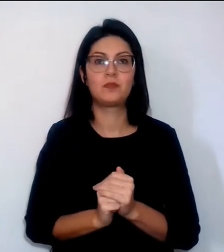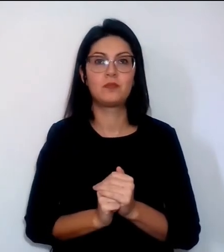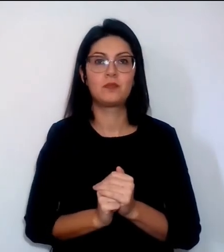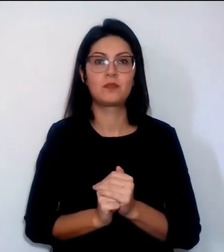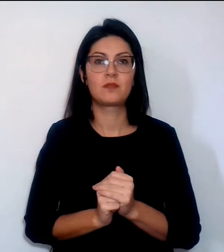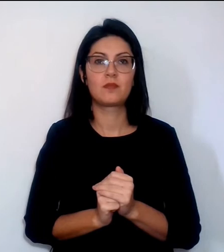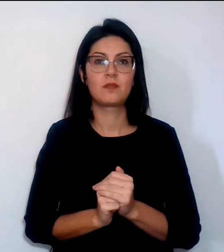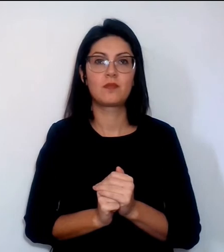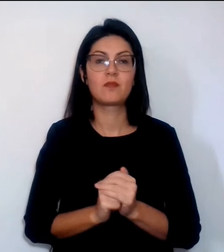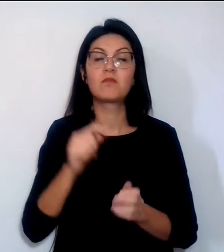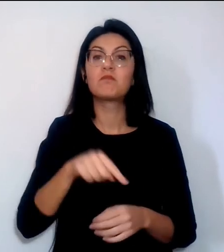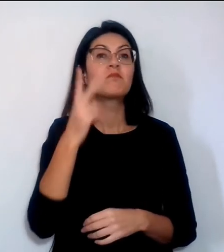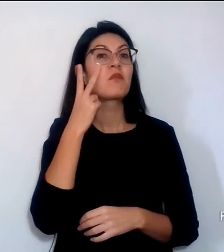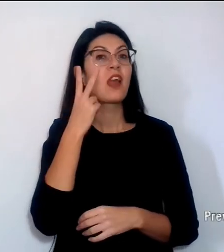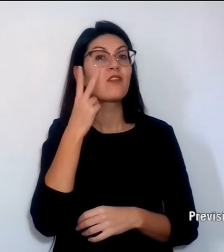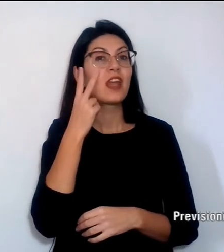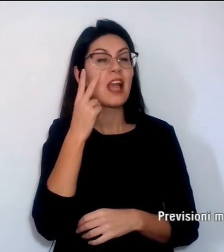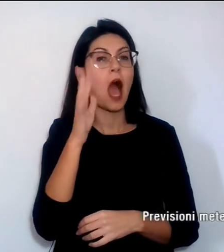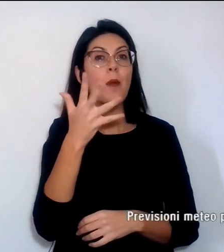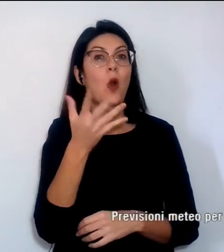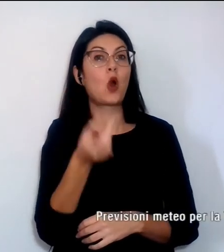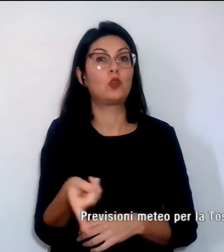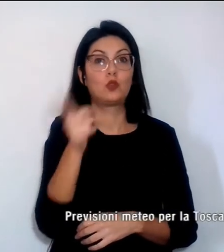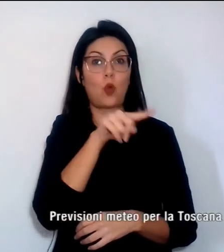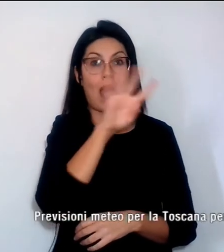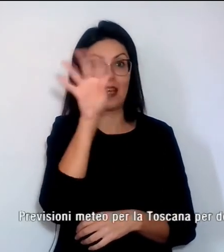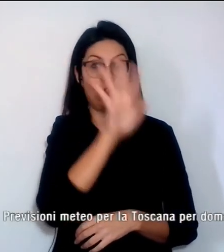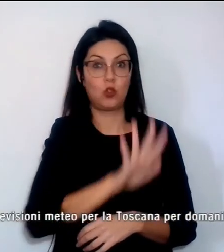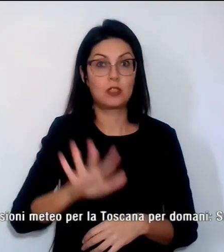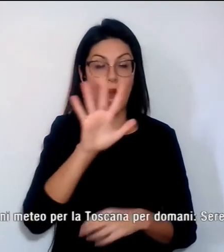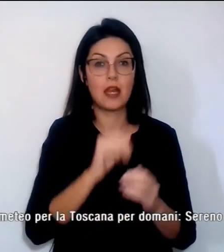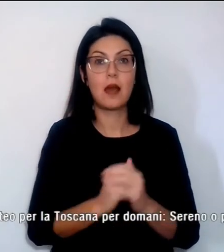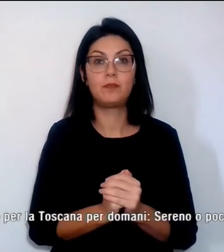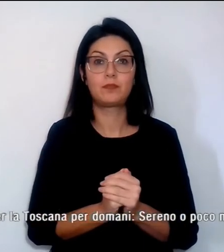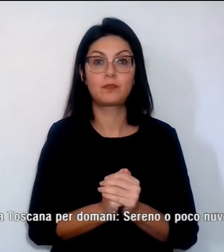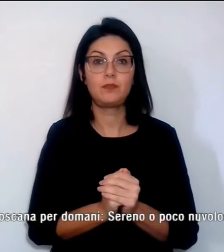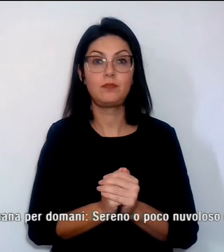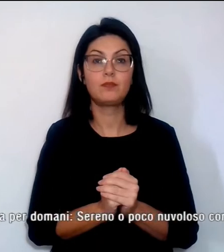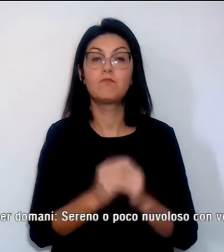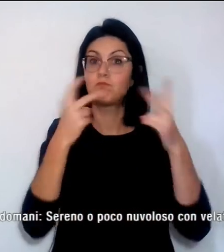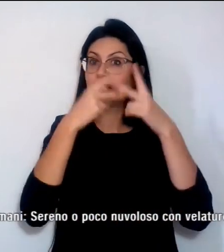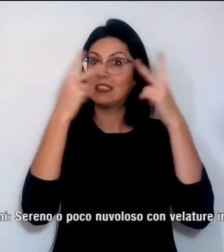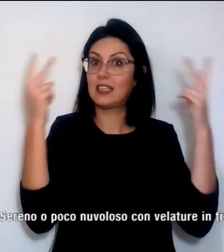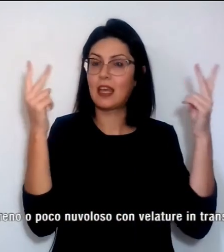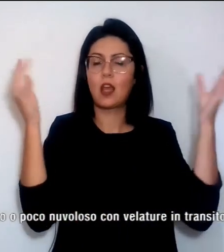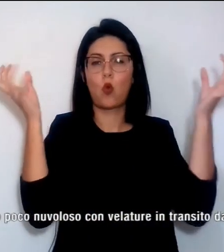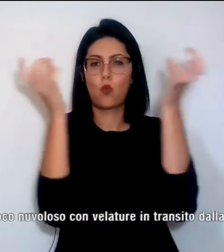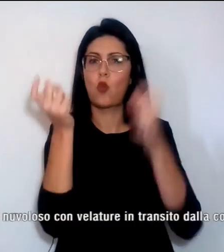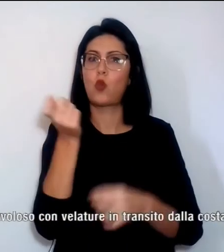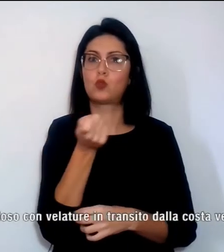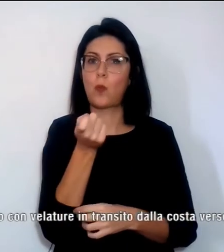E ora diamo uno sguardo insieme alla previsione del tempo per domani in Toscana. Sereno o poco nuvoloso,